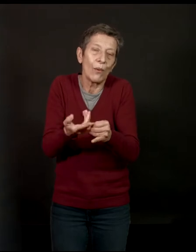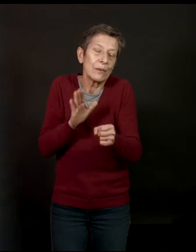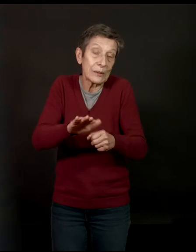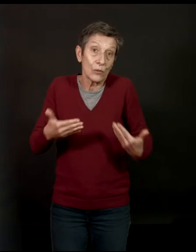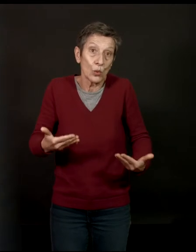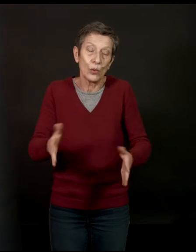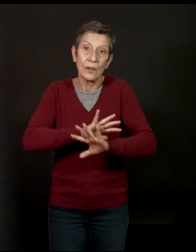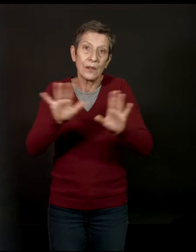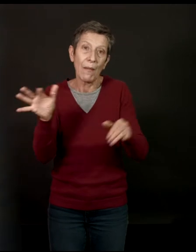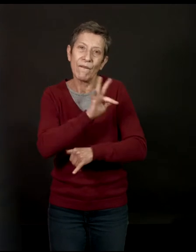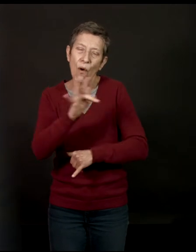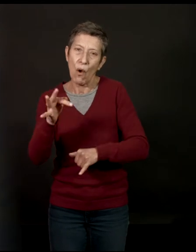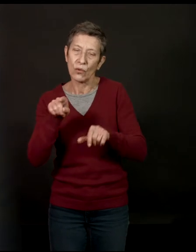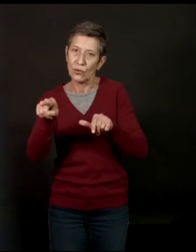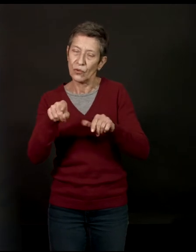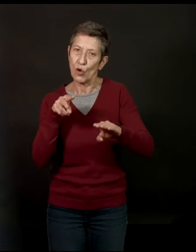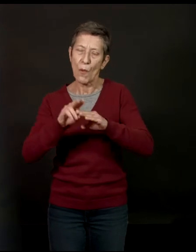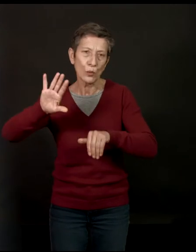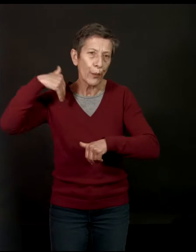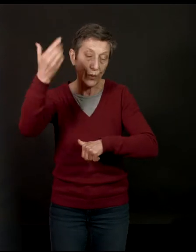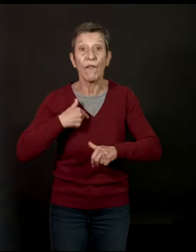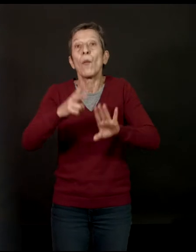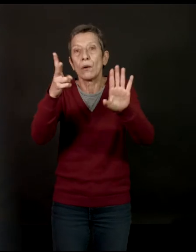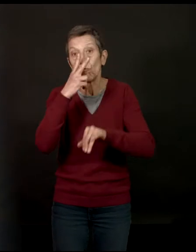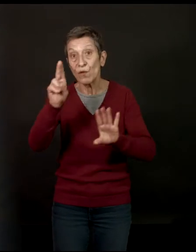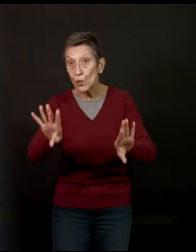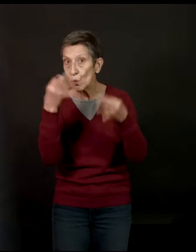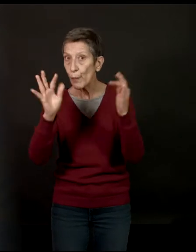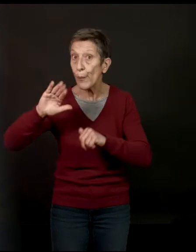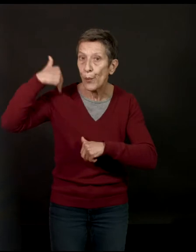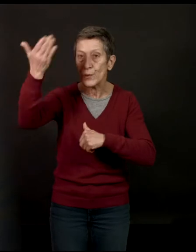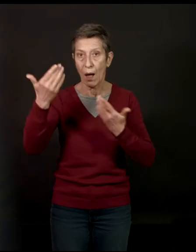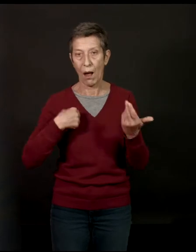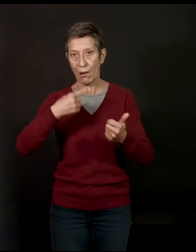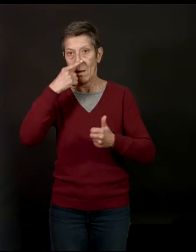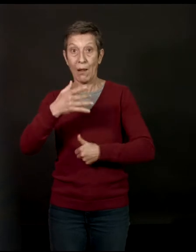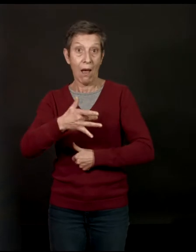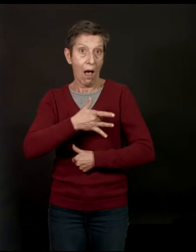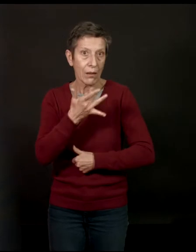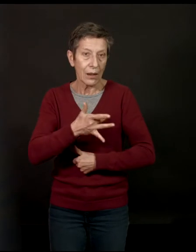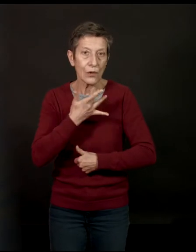'explique aujourd'hui. En tout elle est arrivée en France plus tard. Moi, je l'ai vue bien plus tard et que je trouve très intéressante. Où il y Adrienne Leblanc,